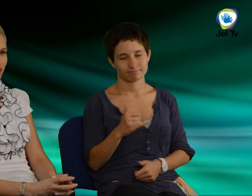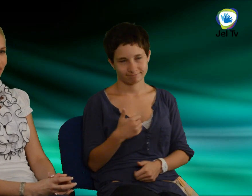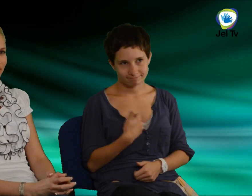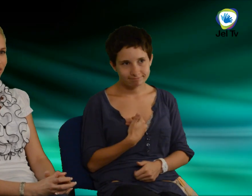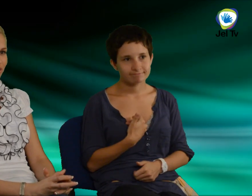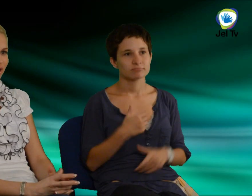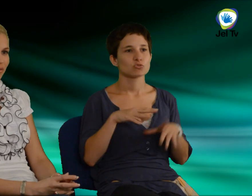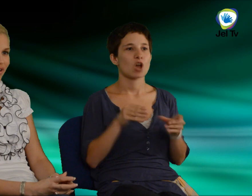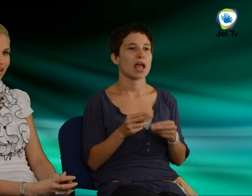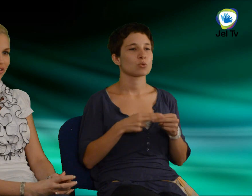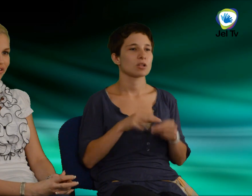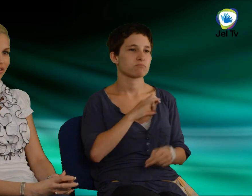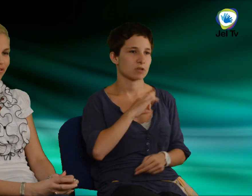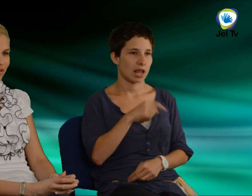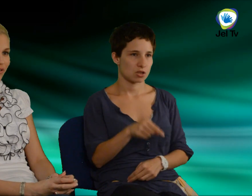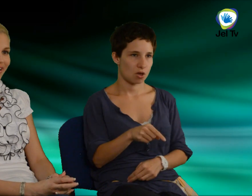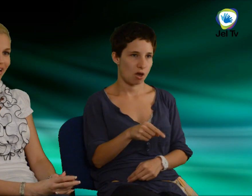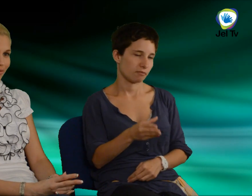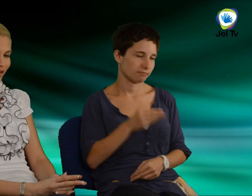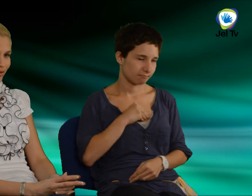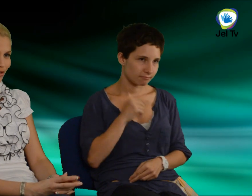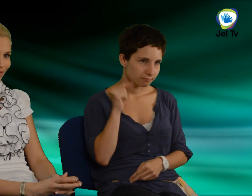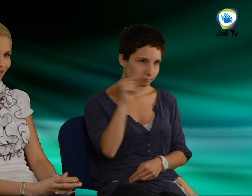család közeli barátja jött velem, Kajus Mari.